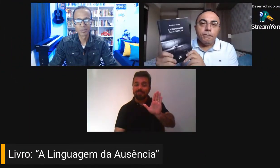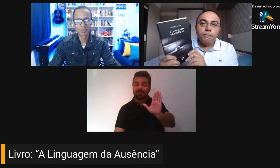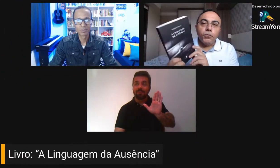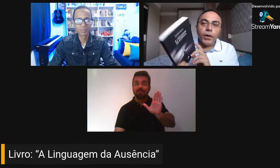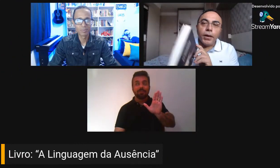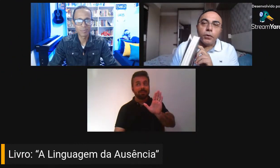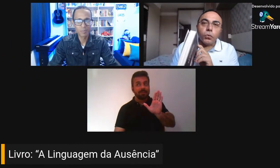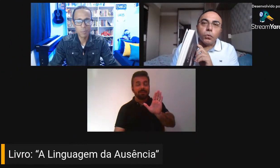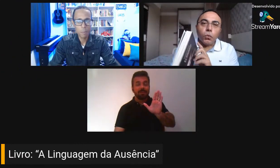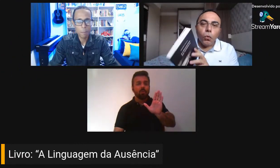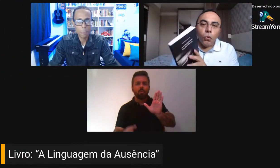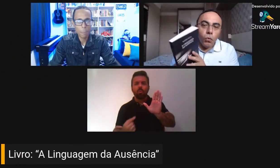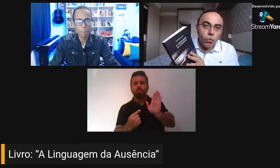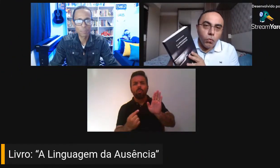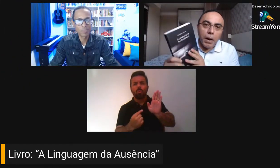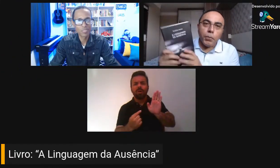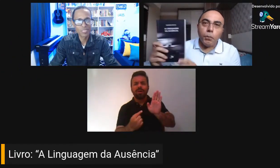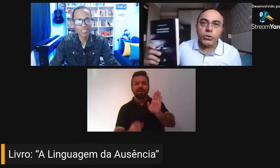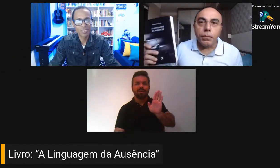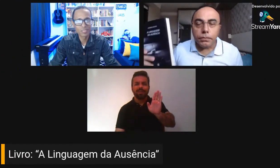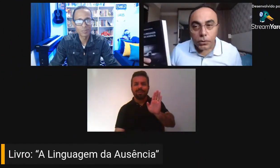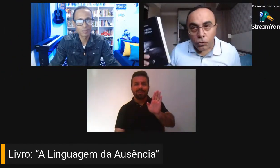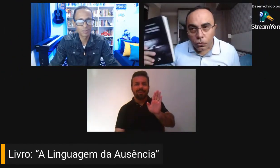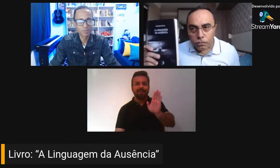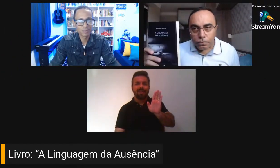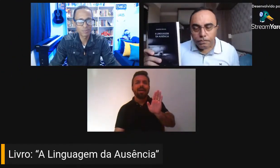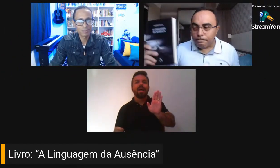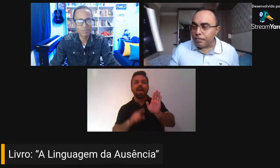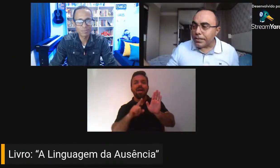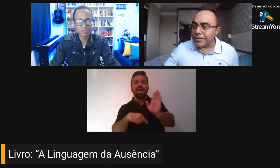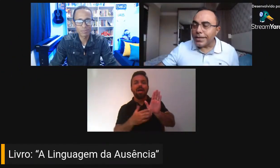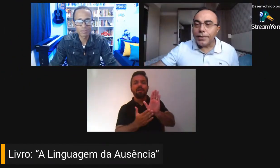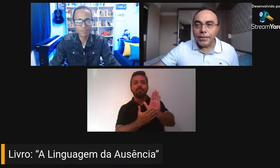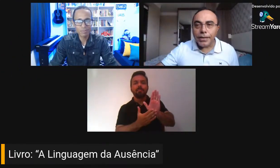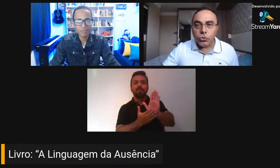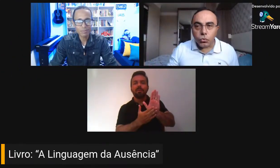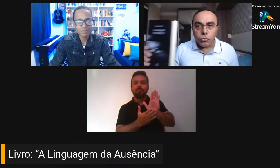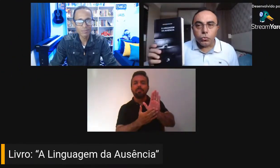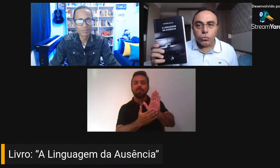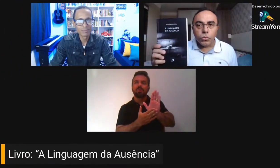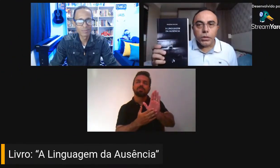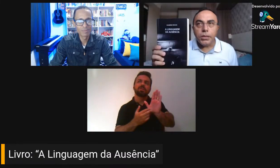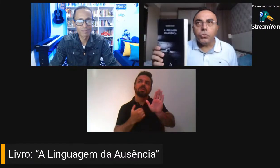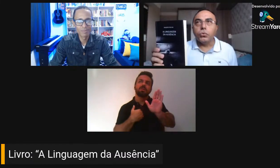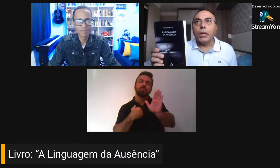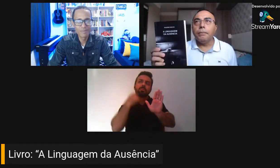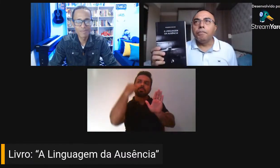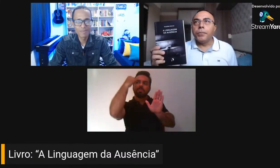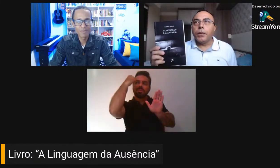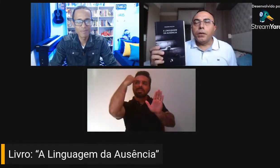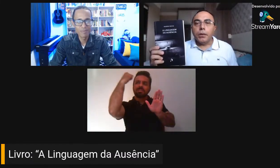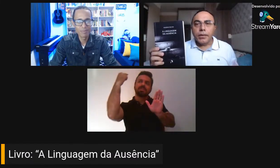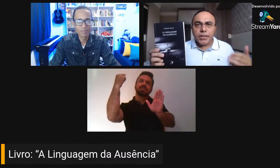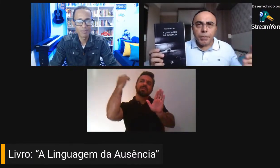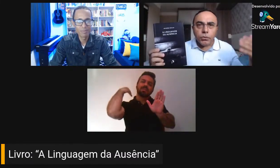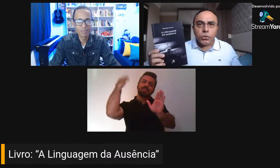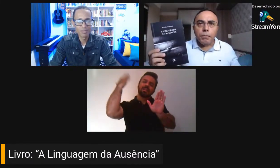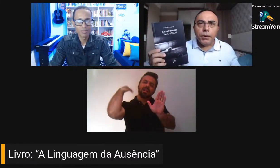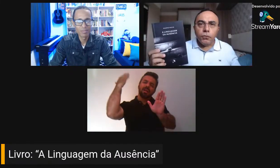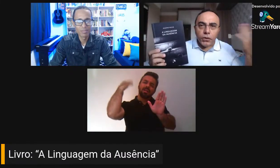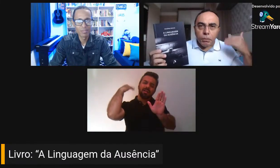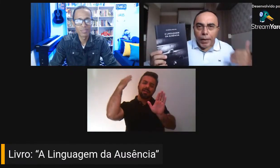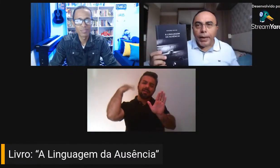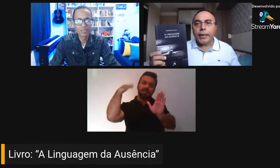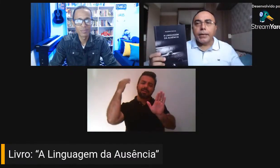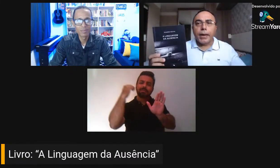veio com uma proposta que eu pensei desde o início, recebendo